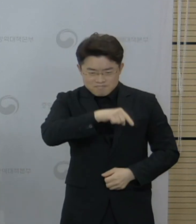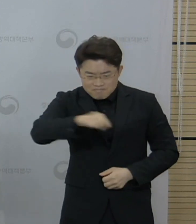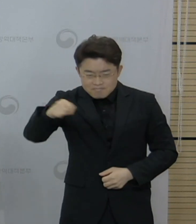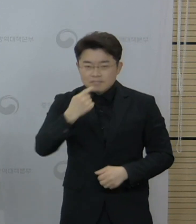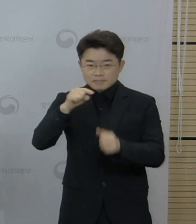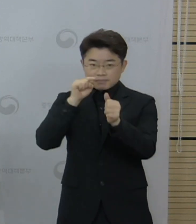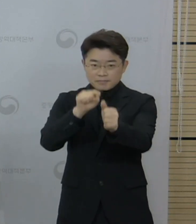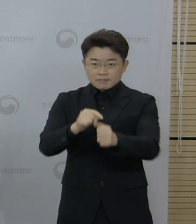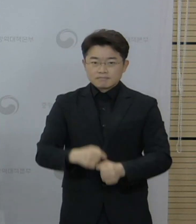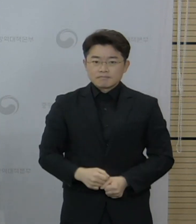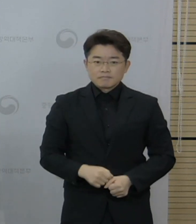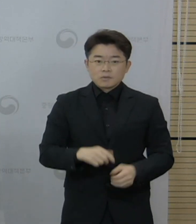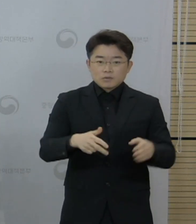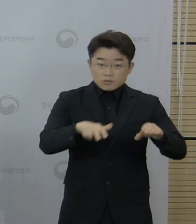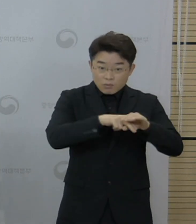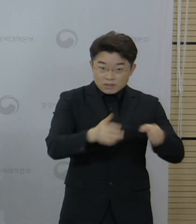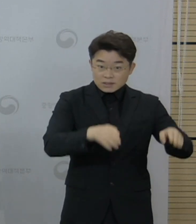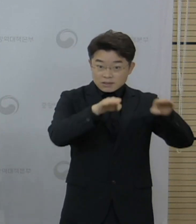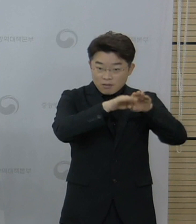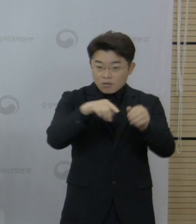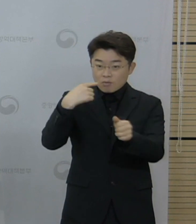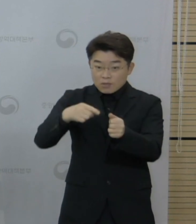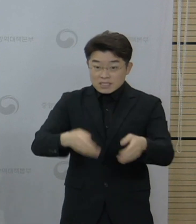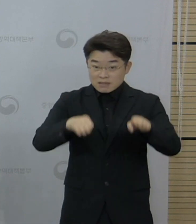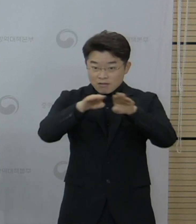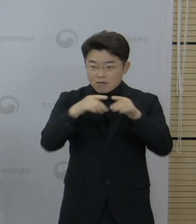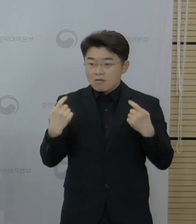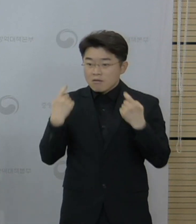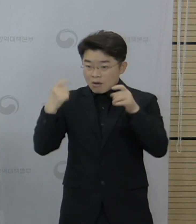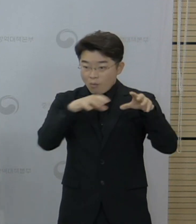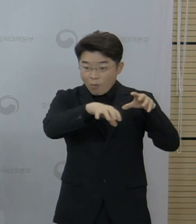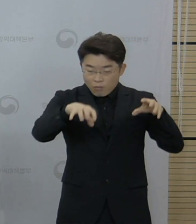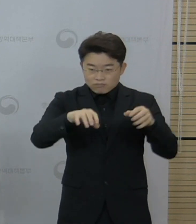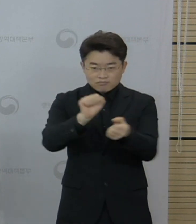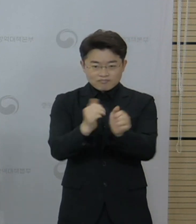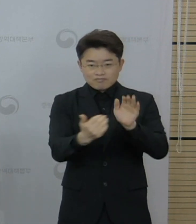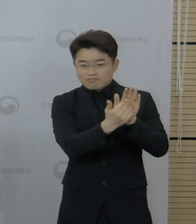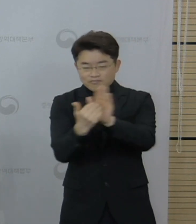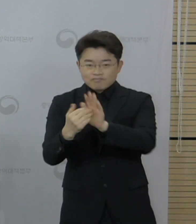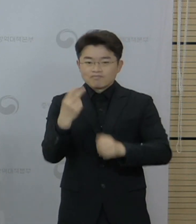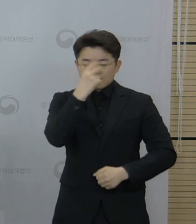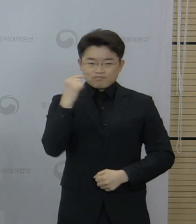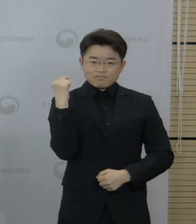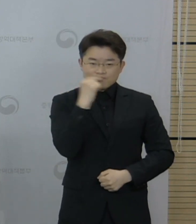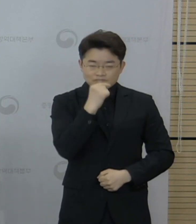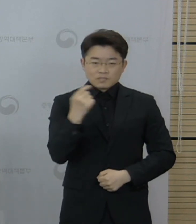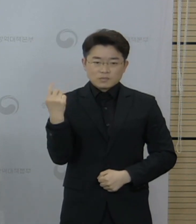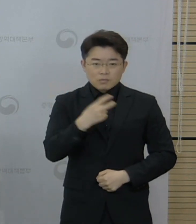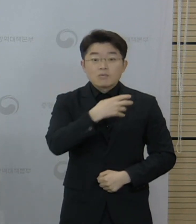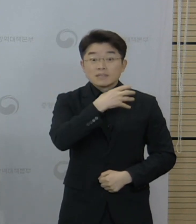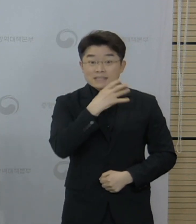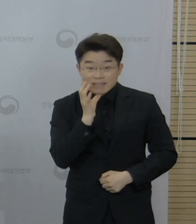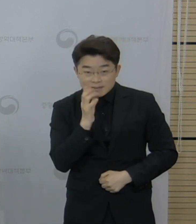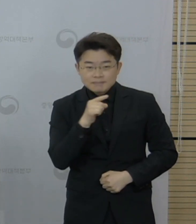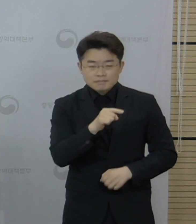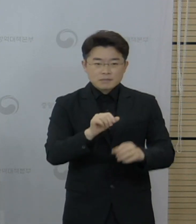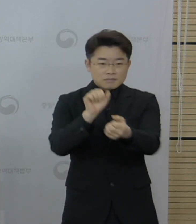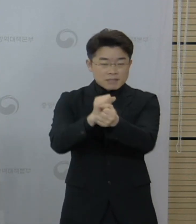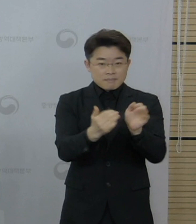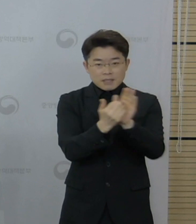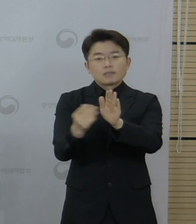종교, 교육시설과 여행지에 대한 방역 강화, 그리고 고위험군에 대한 예방접종을 관계부처